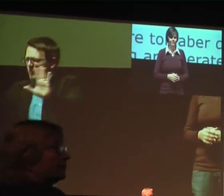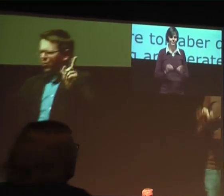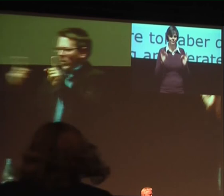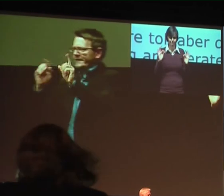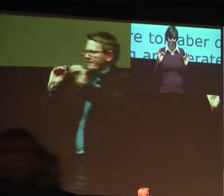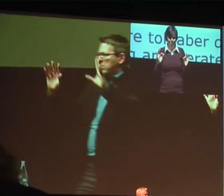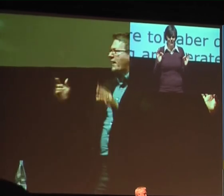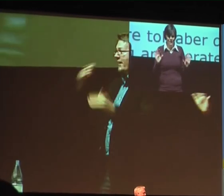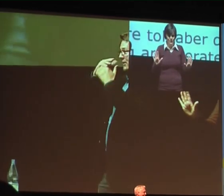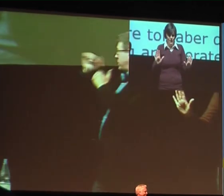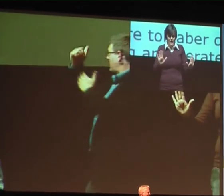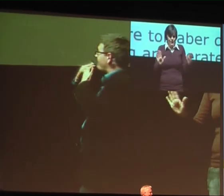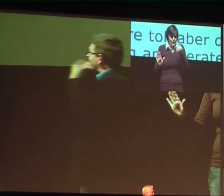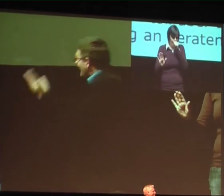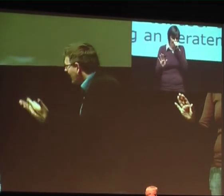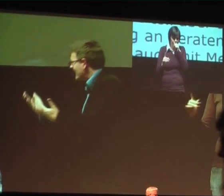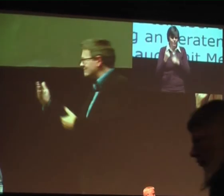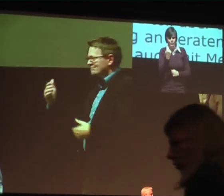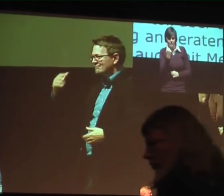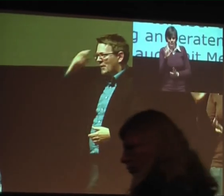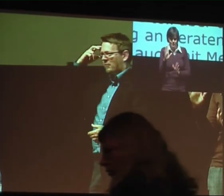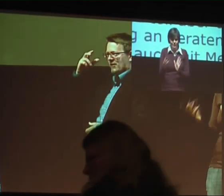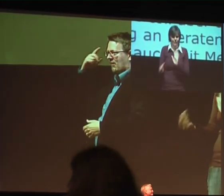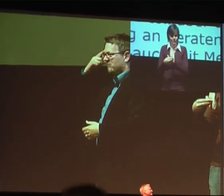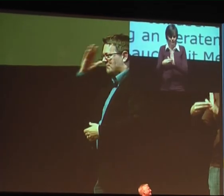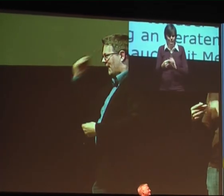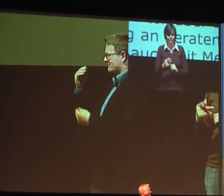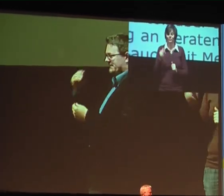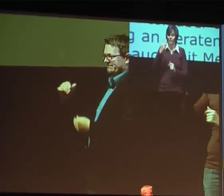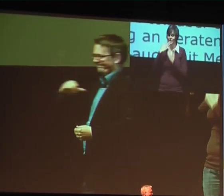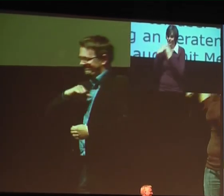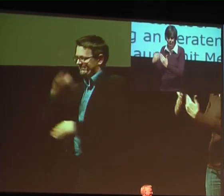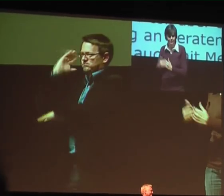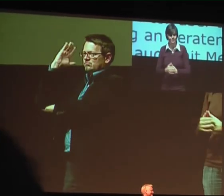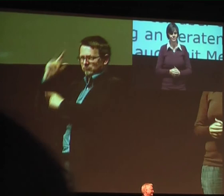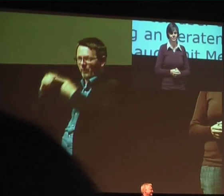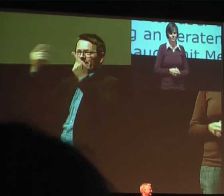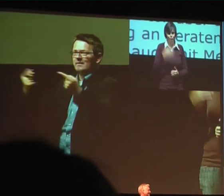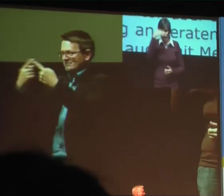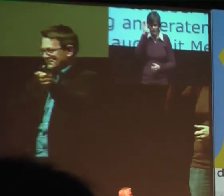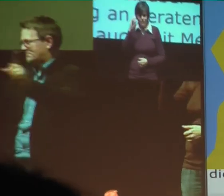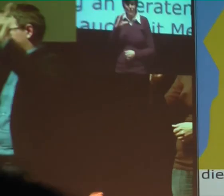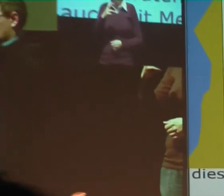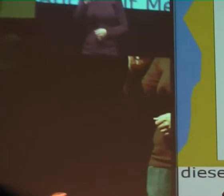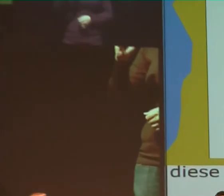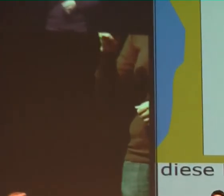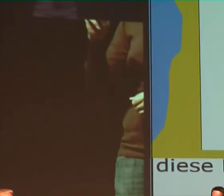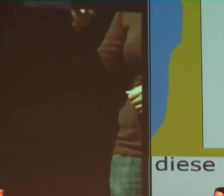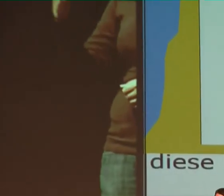Gut, ganz kurz noch eine Info. Vielen, vielen Dank, Prof. Dr. Christian Rattmann. Das war ein hochinteressanter Vortrag. Und es gibt viele,